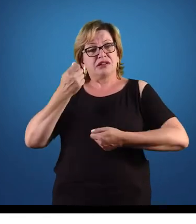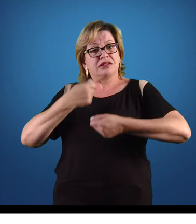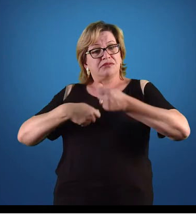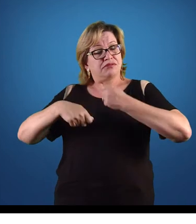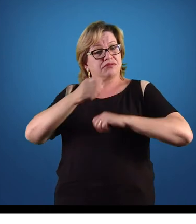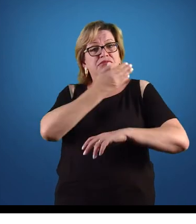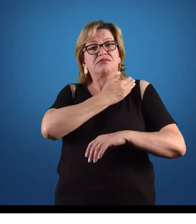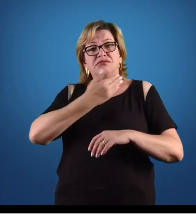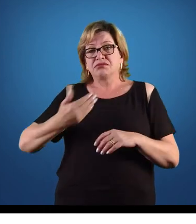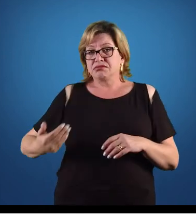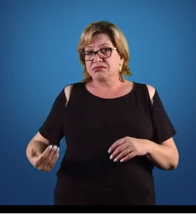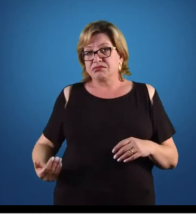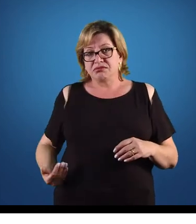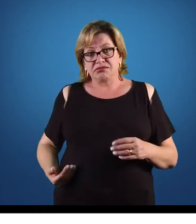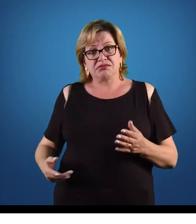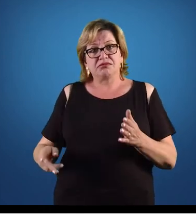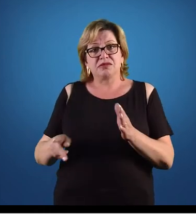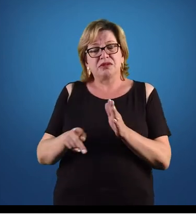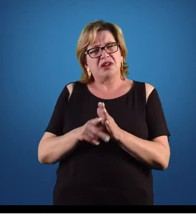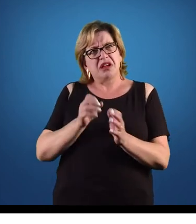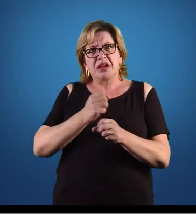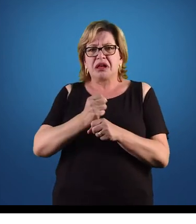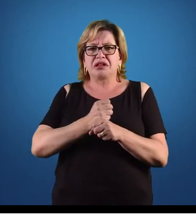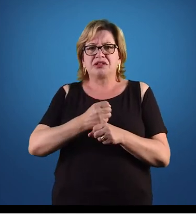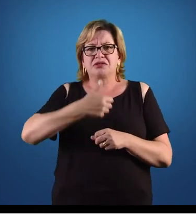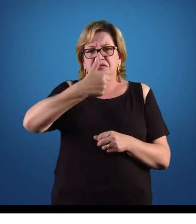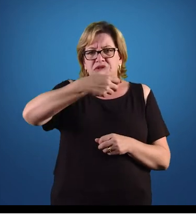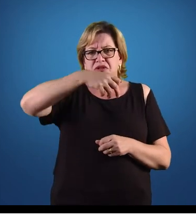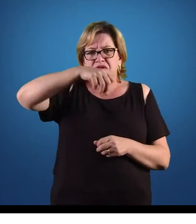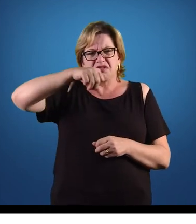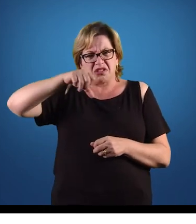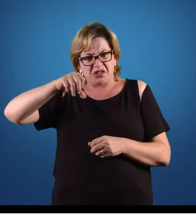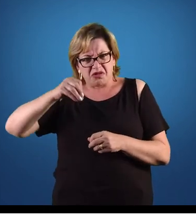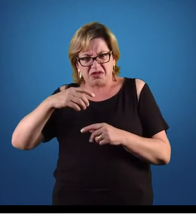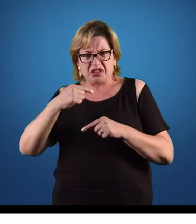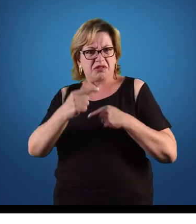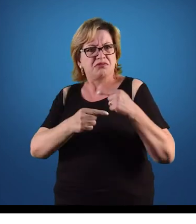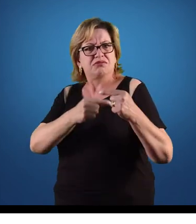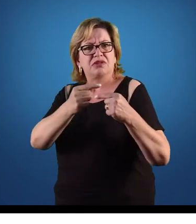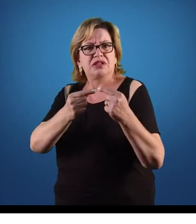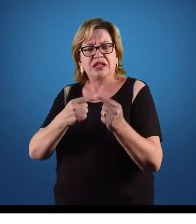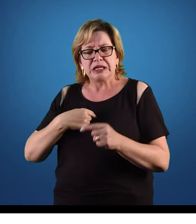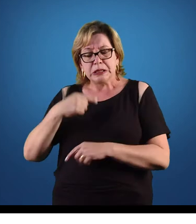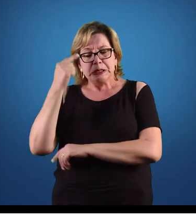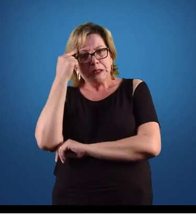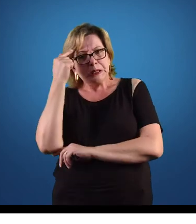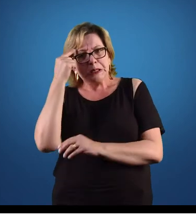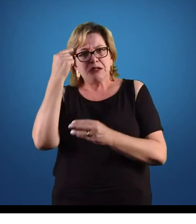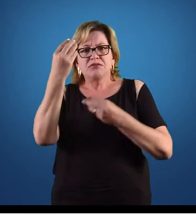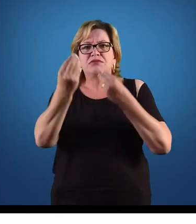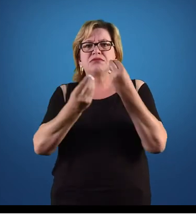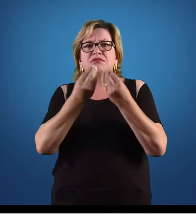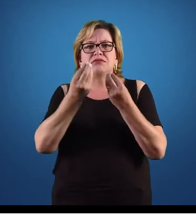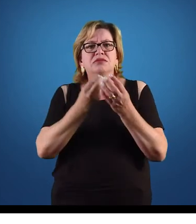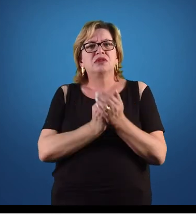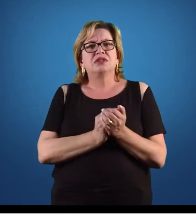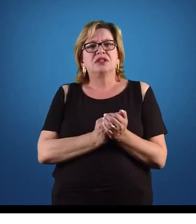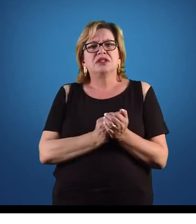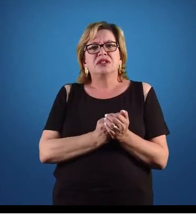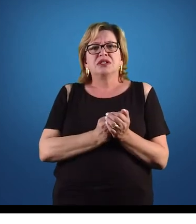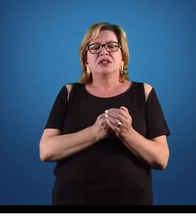públicas dos anos 90 e em diante, se viram no dilema. Então,